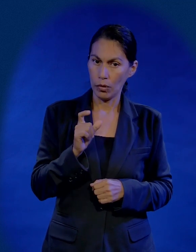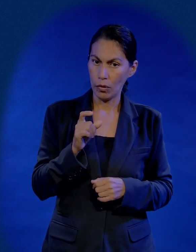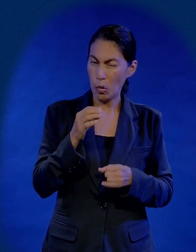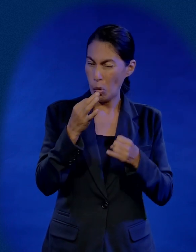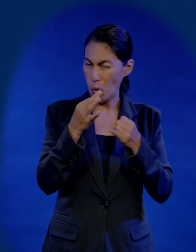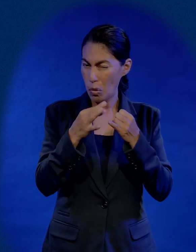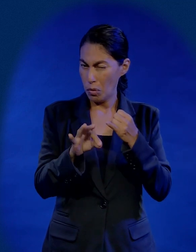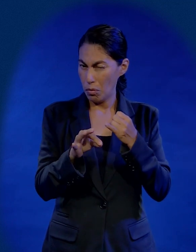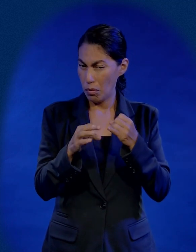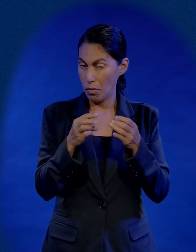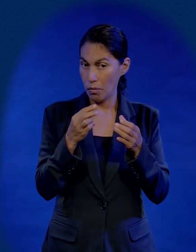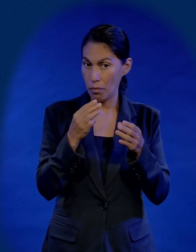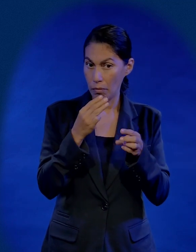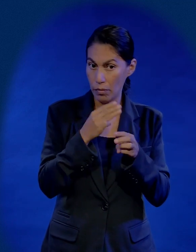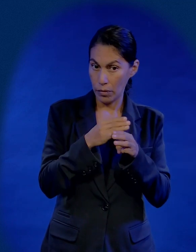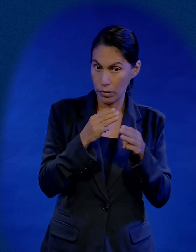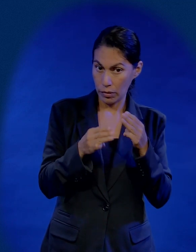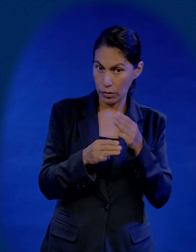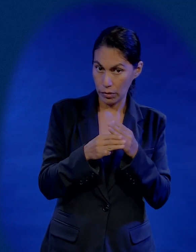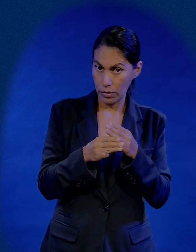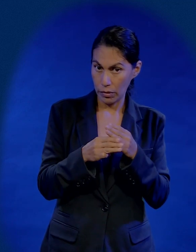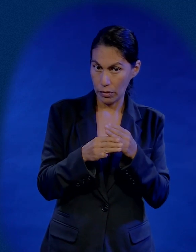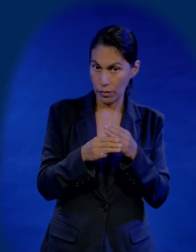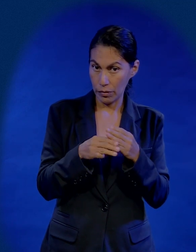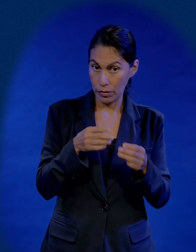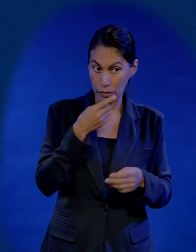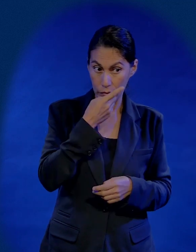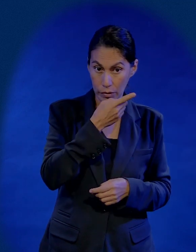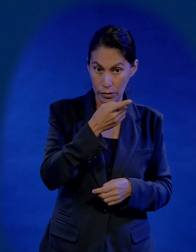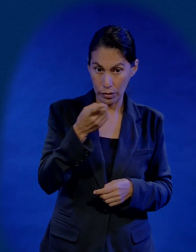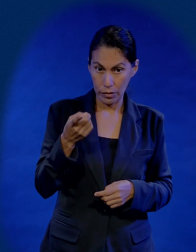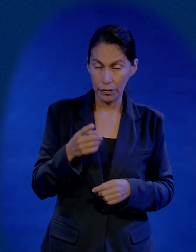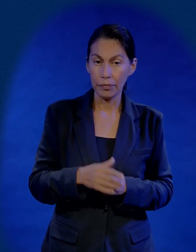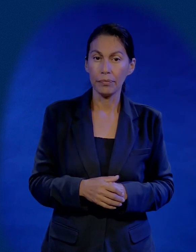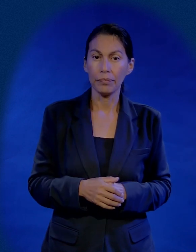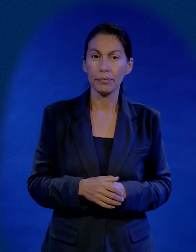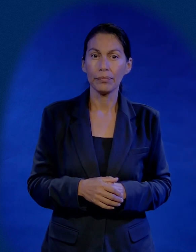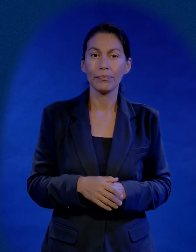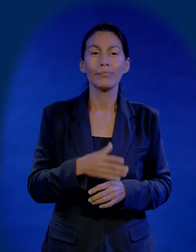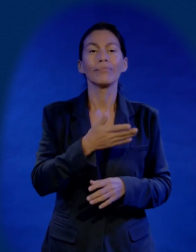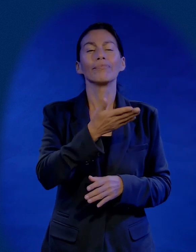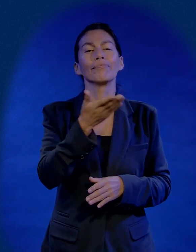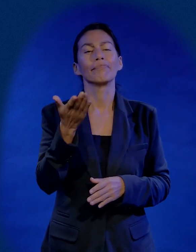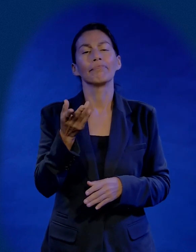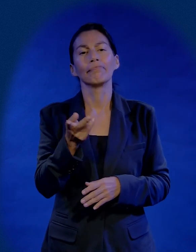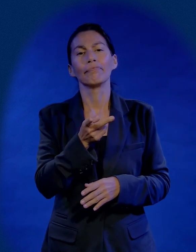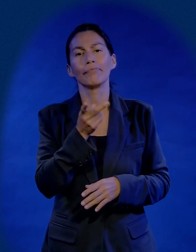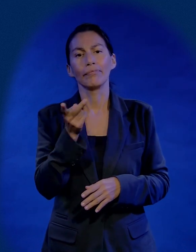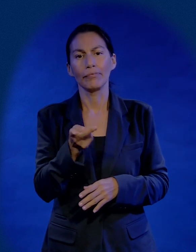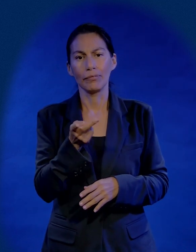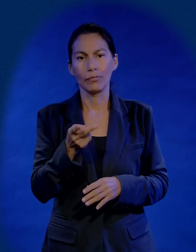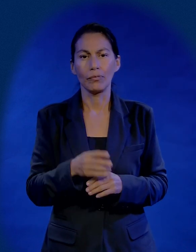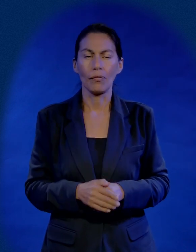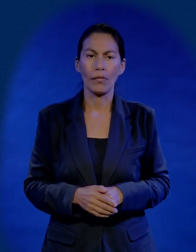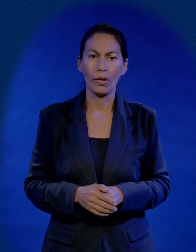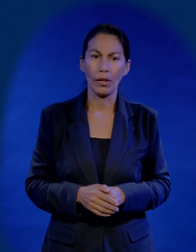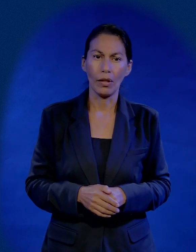final, al final de la materia, me acuerdo que les dije, muchachos, les voy a hacer una pregunta. A ver,